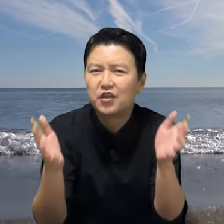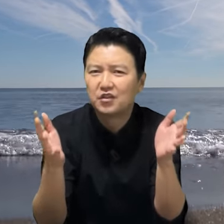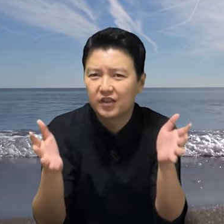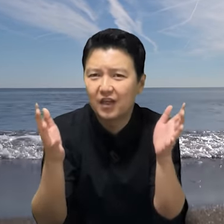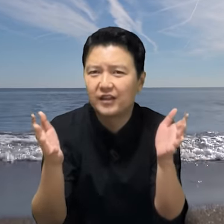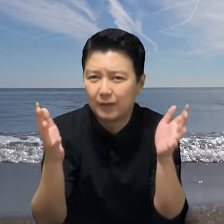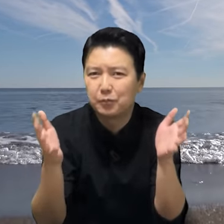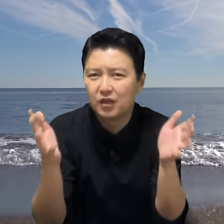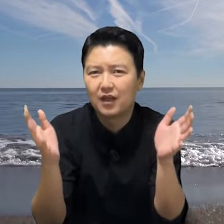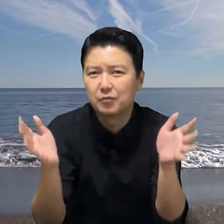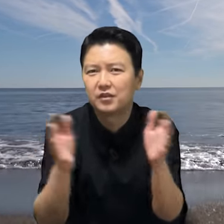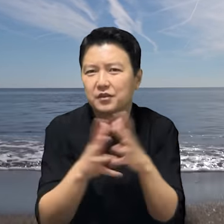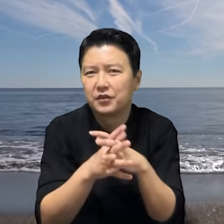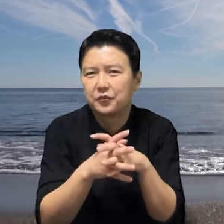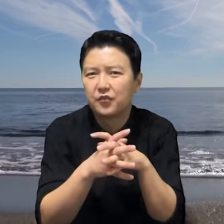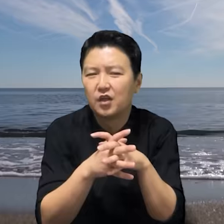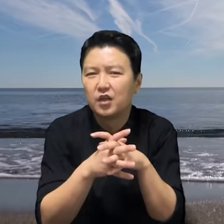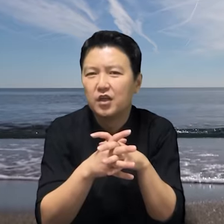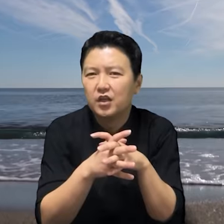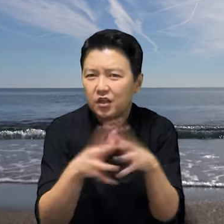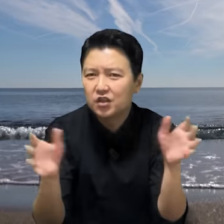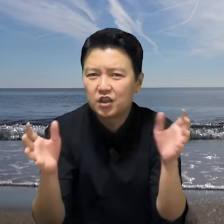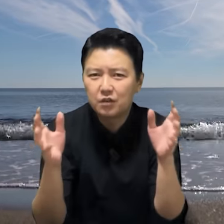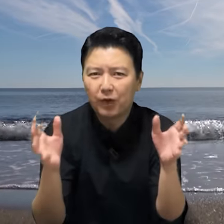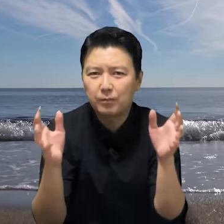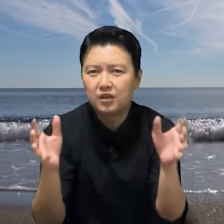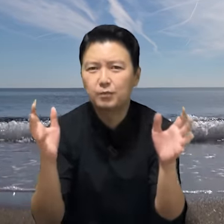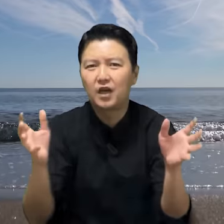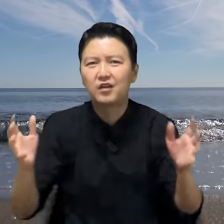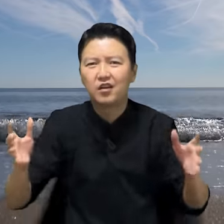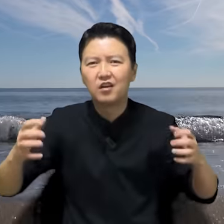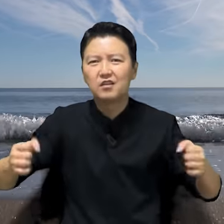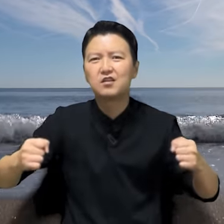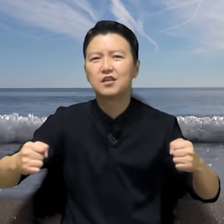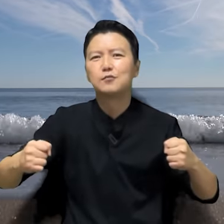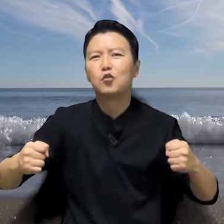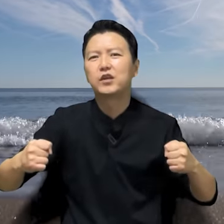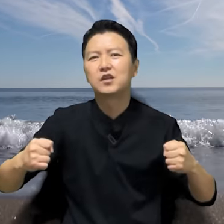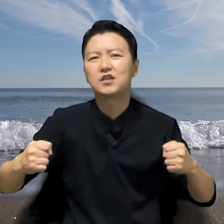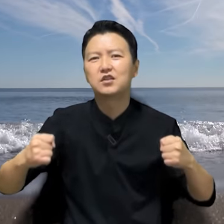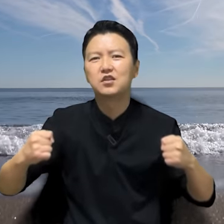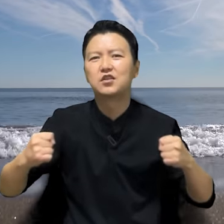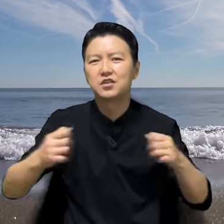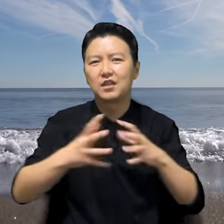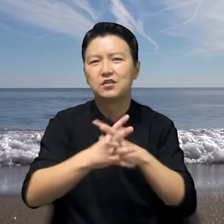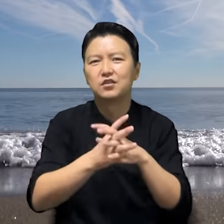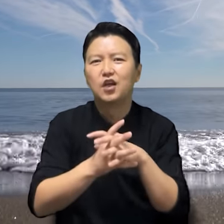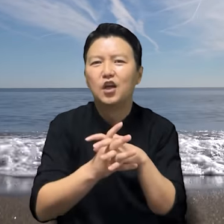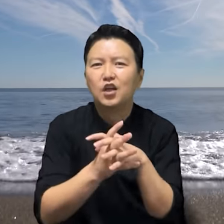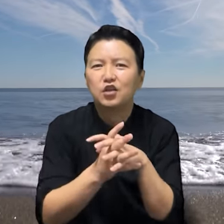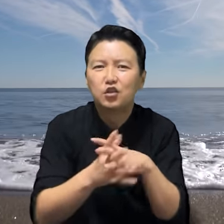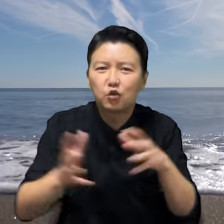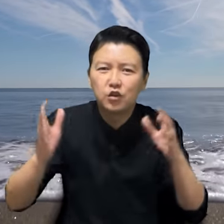경찰 남편 앞에서요. 이 키 188의 헐크 같은 몸매를 가진 이 경찰은 그것도 이